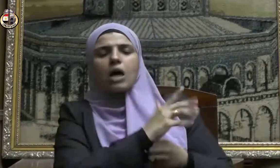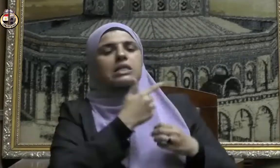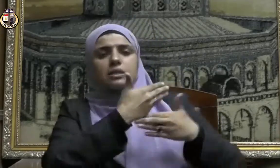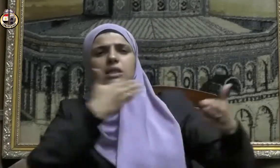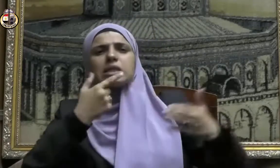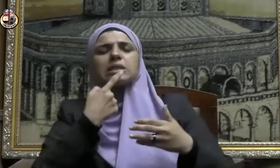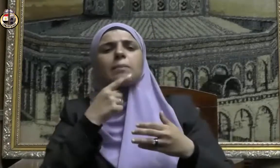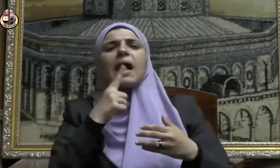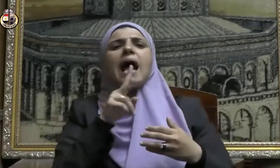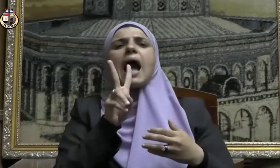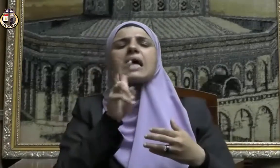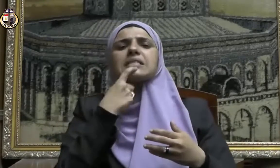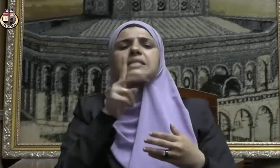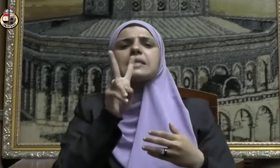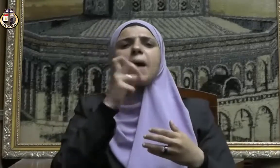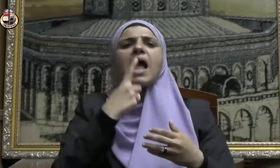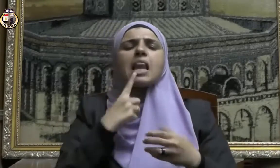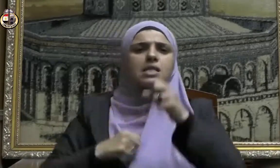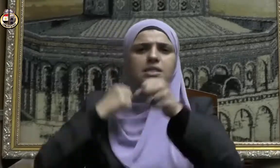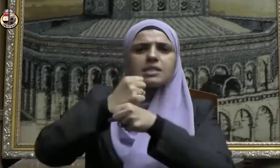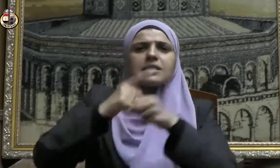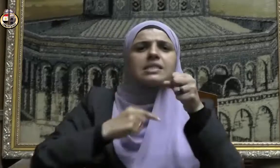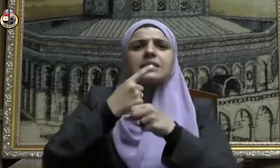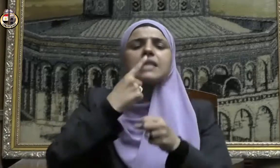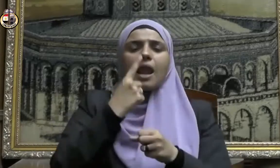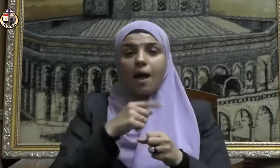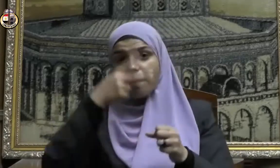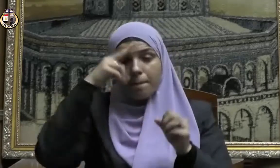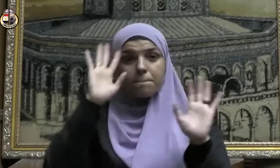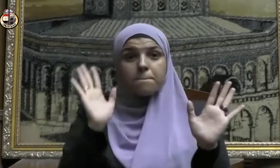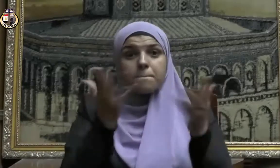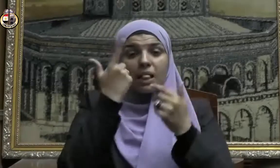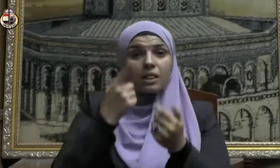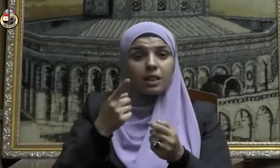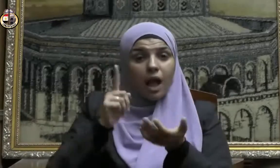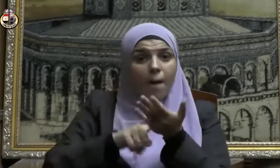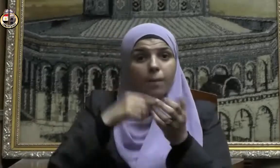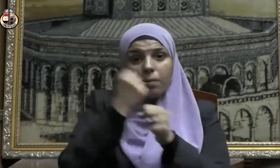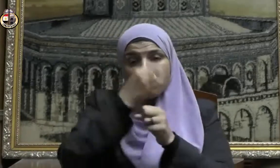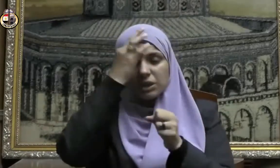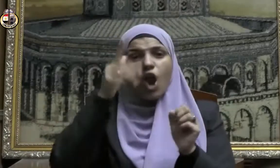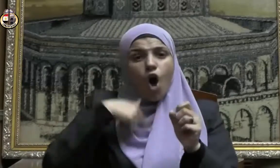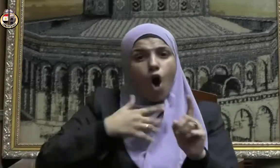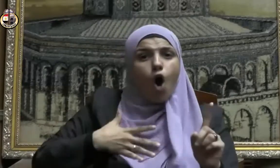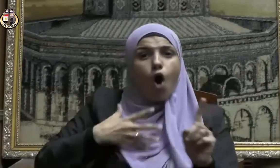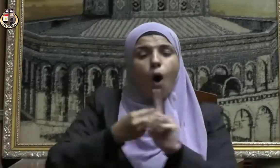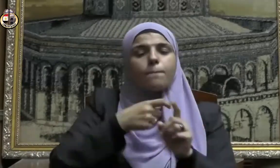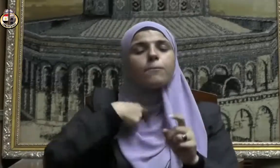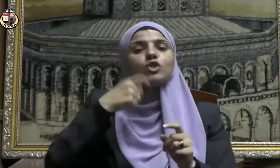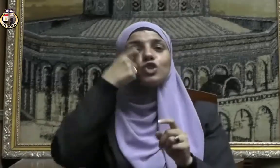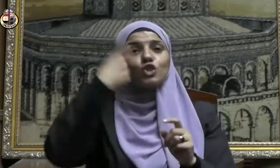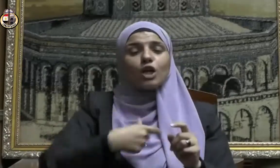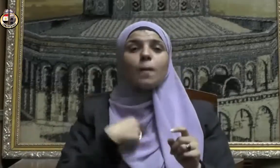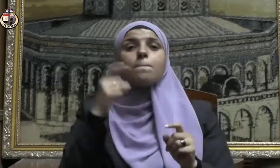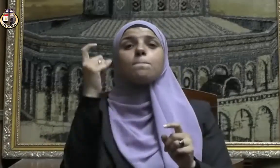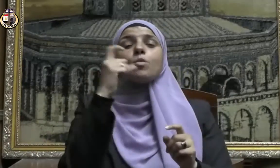سبعين خريفا ومن ثم فإنه يستحب للمسلم أن